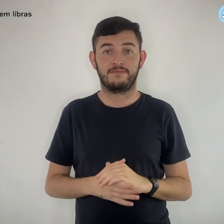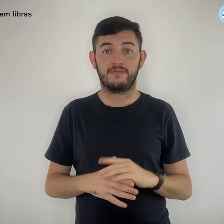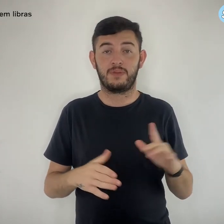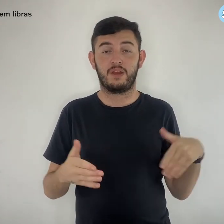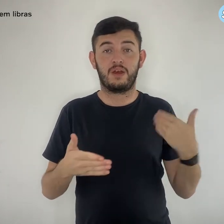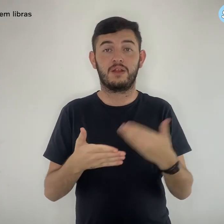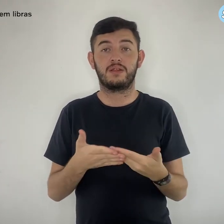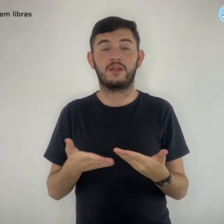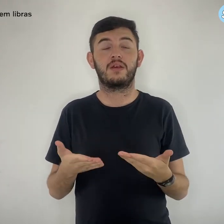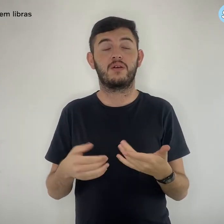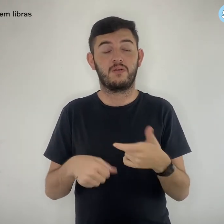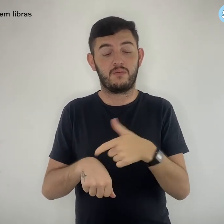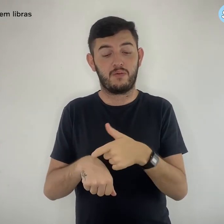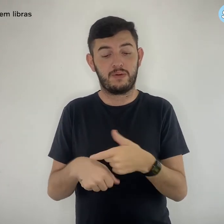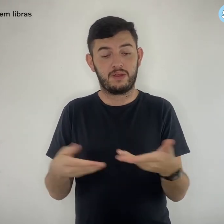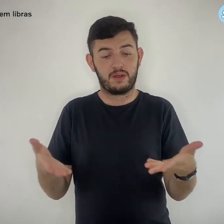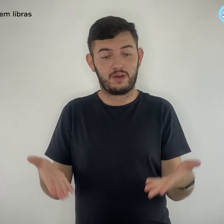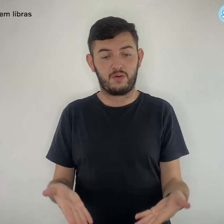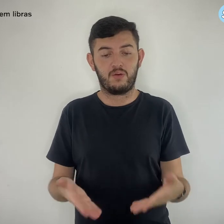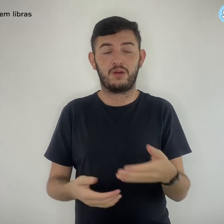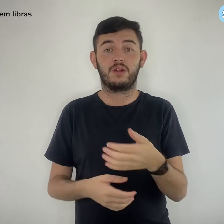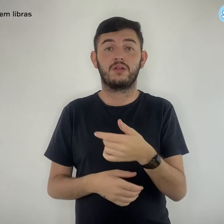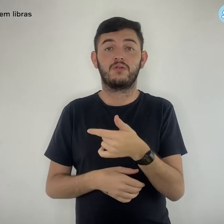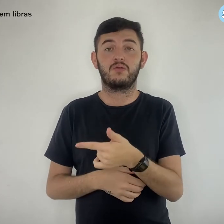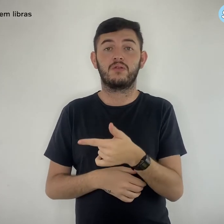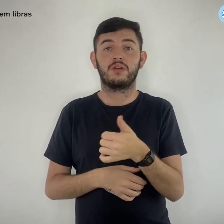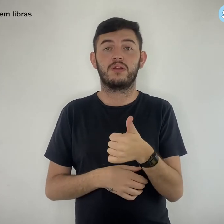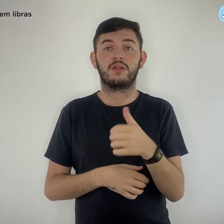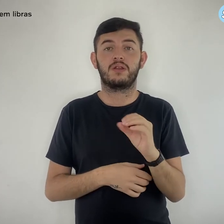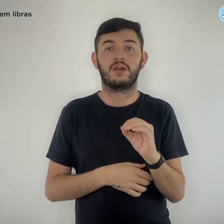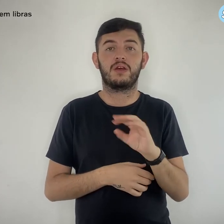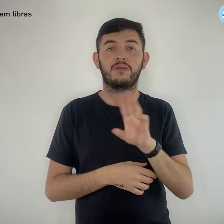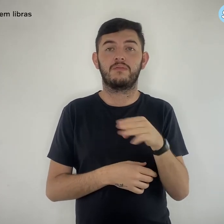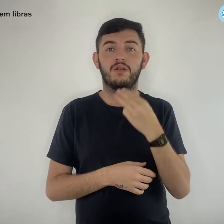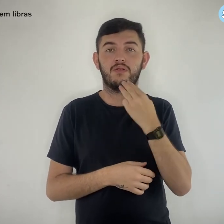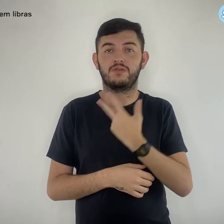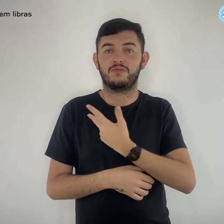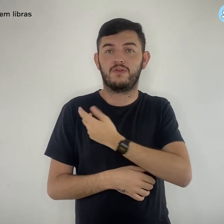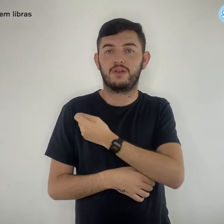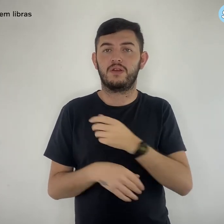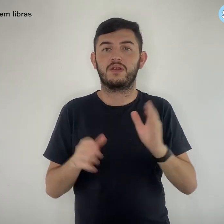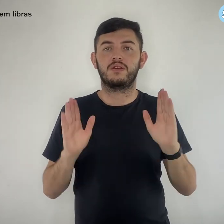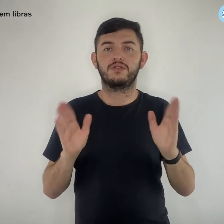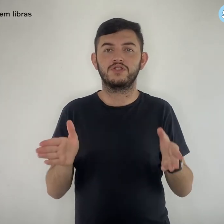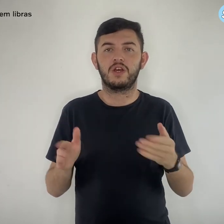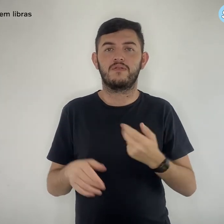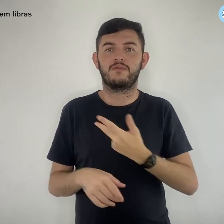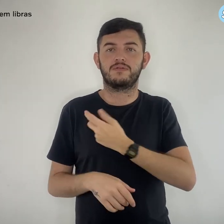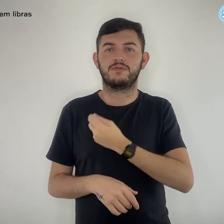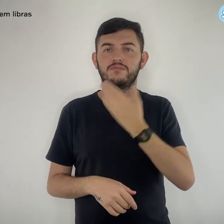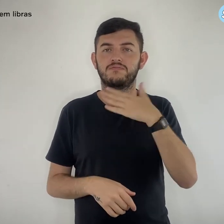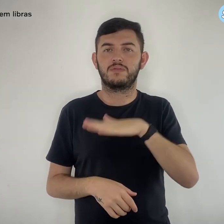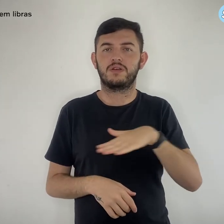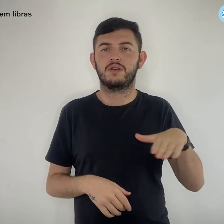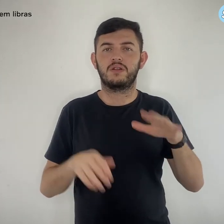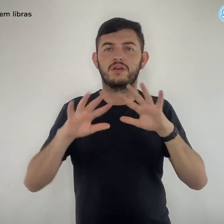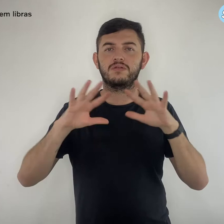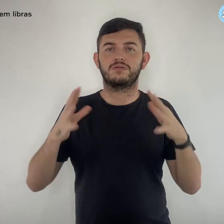momento, aproximadamente 210 milhões de doses já foram aplicadas em crianças em